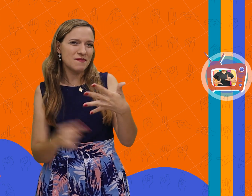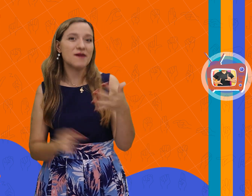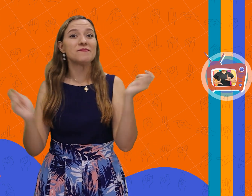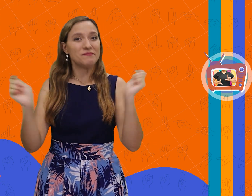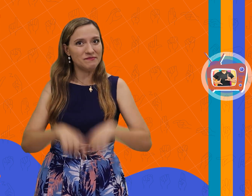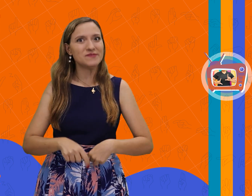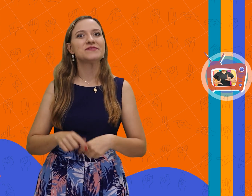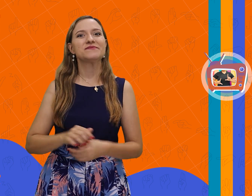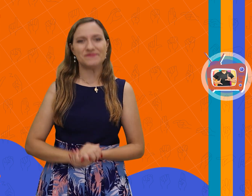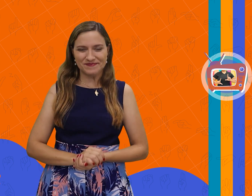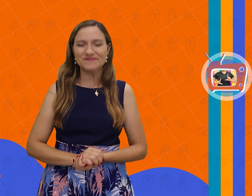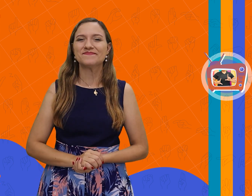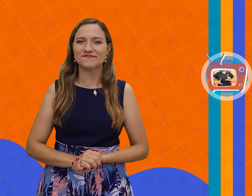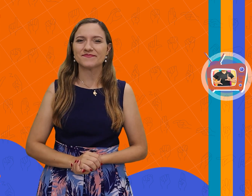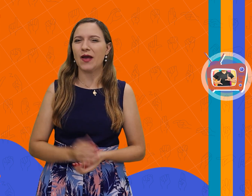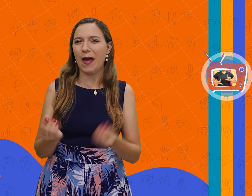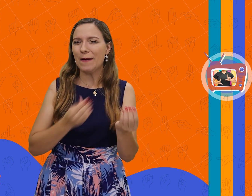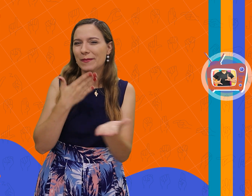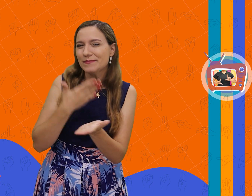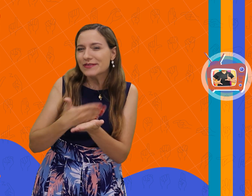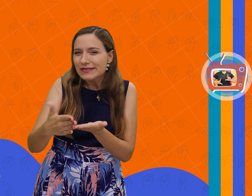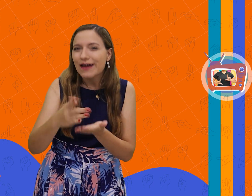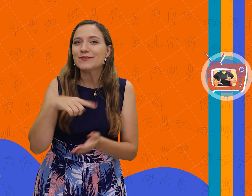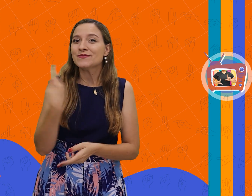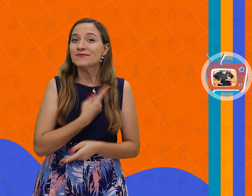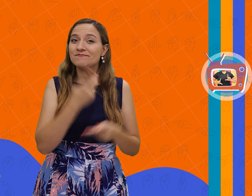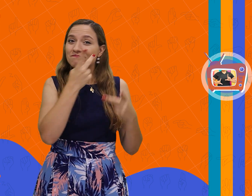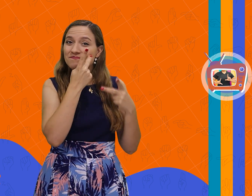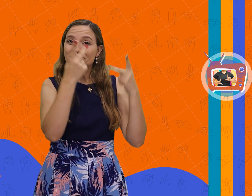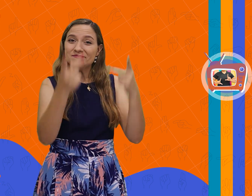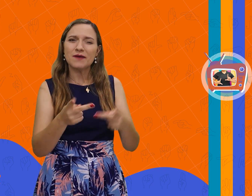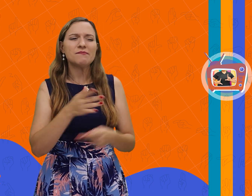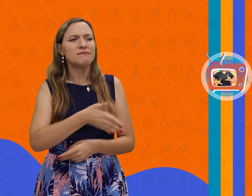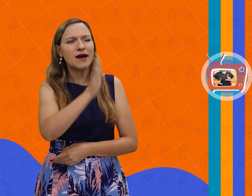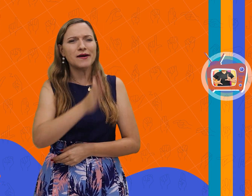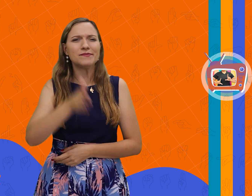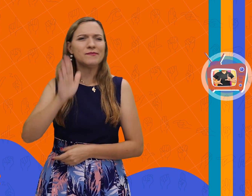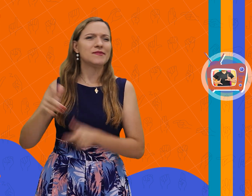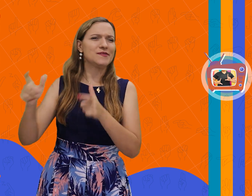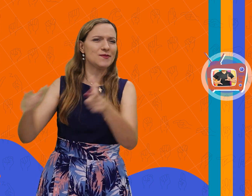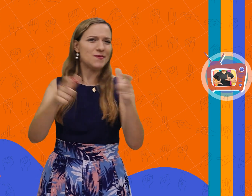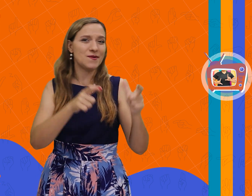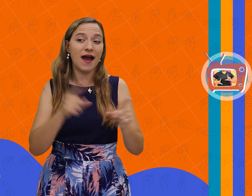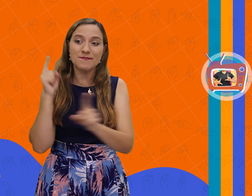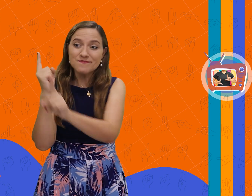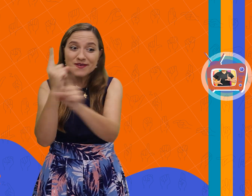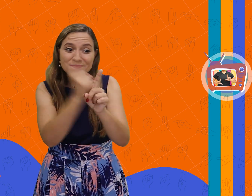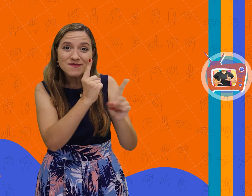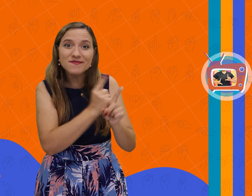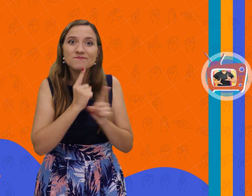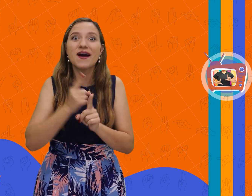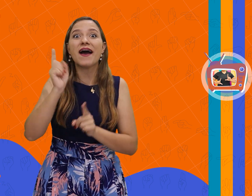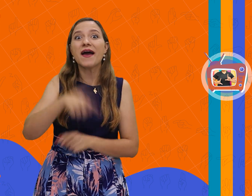e muito mais. E para começar, visitamos alguns lugares por aí e encontramos